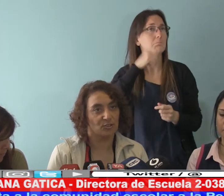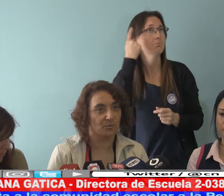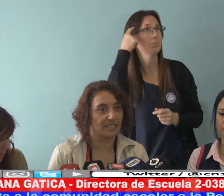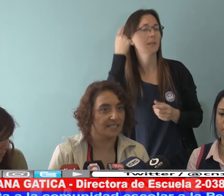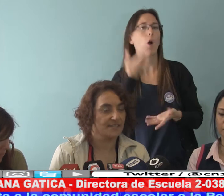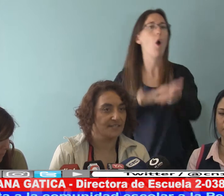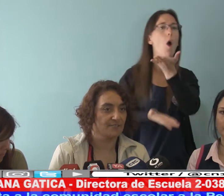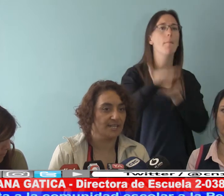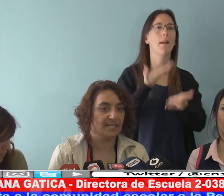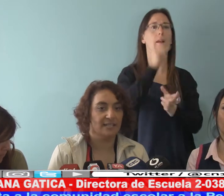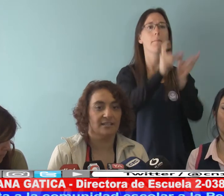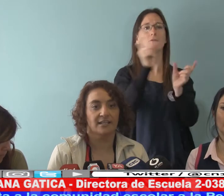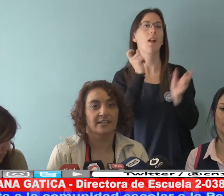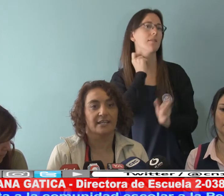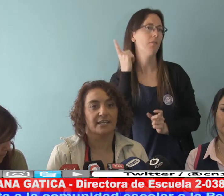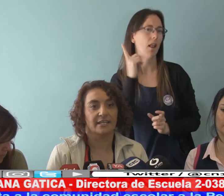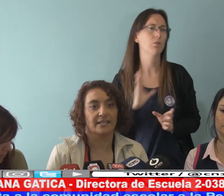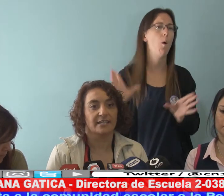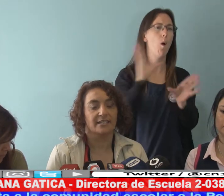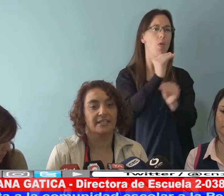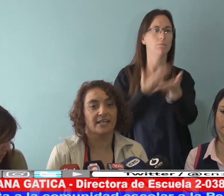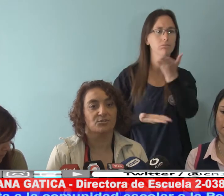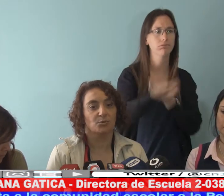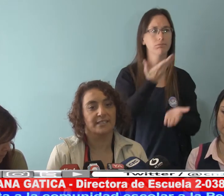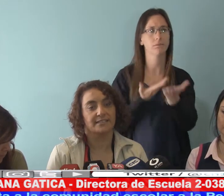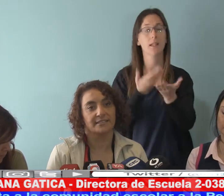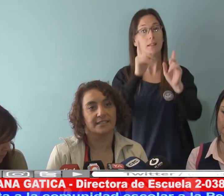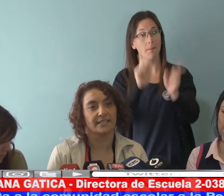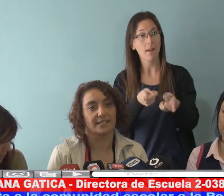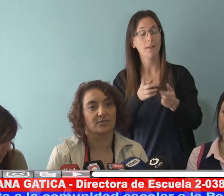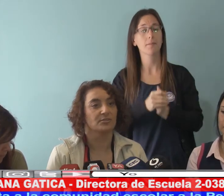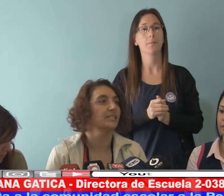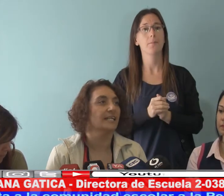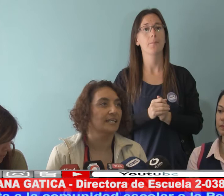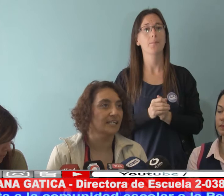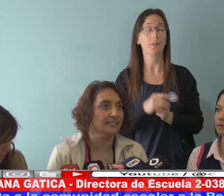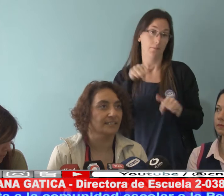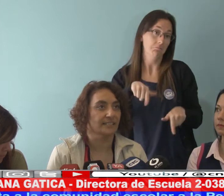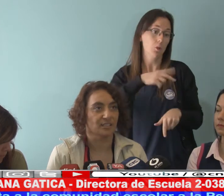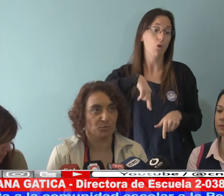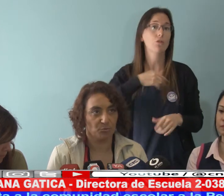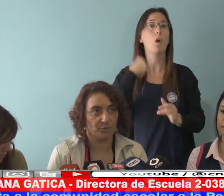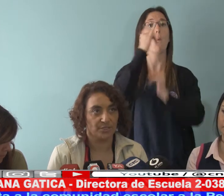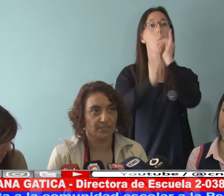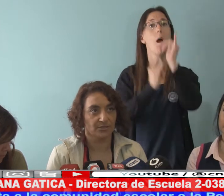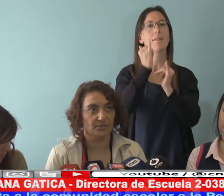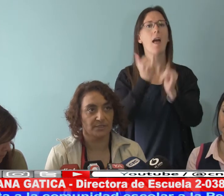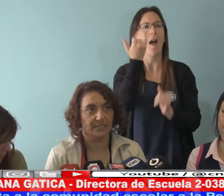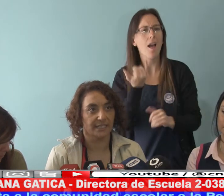comunidad de San Rafael y a su vez contarles que tenemos un proyecto del